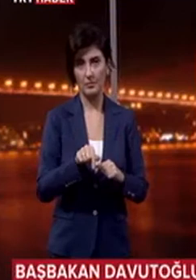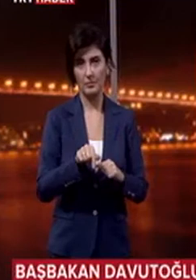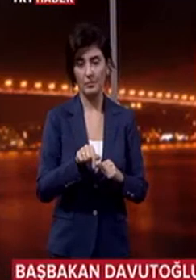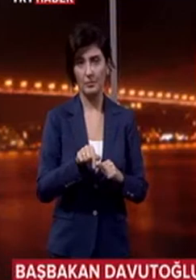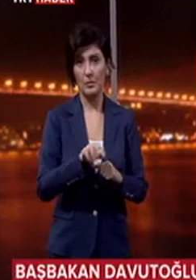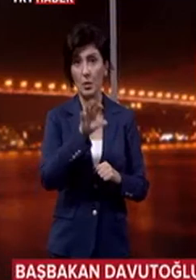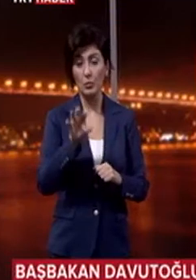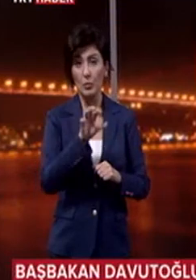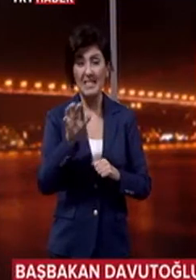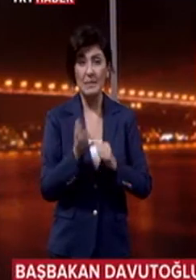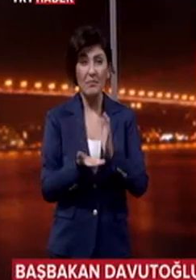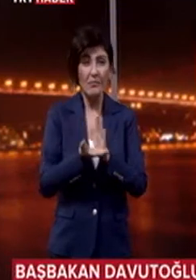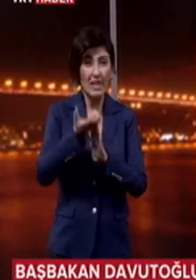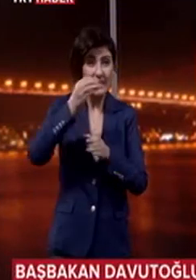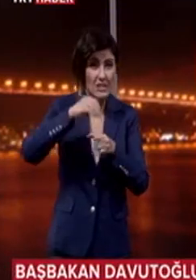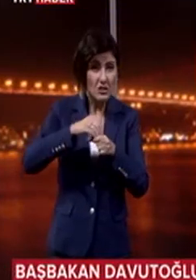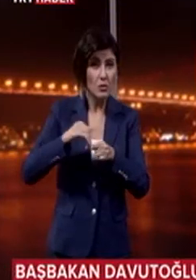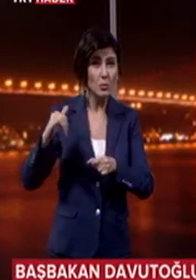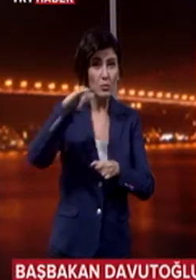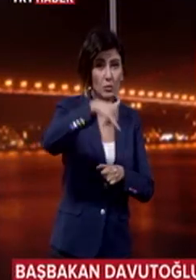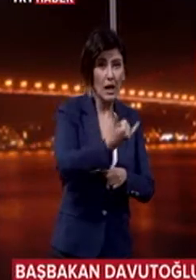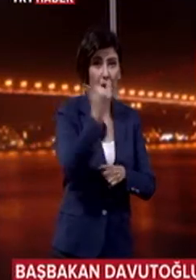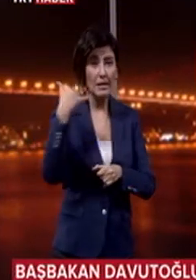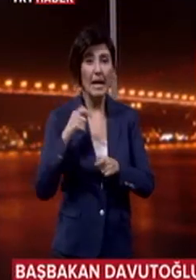Turizmi canlandırmak için uçaklara yakıt desteği verilecek.